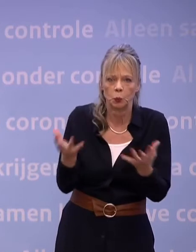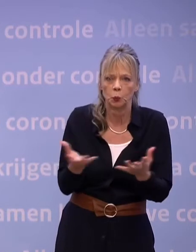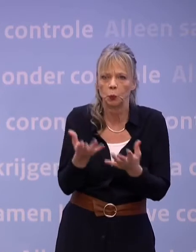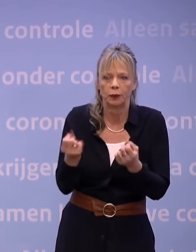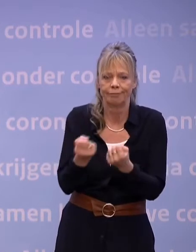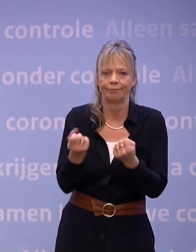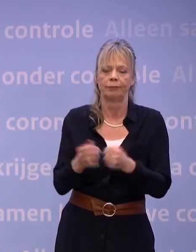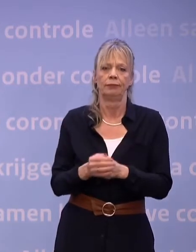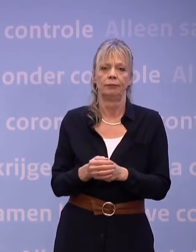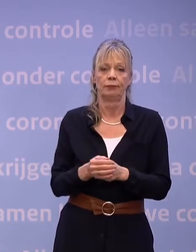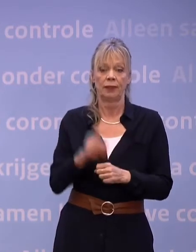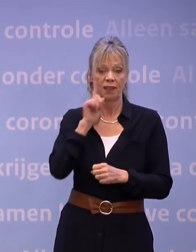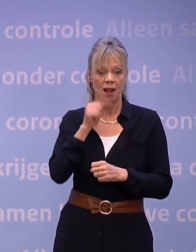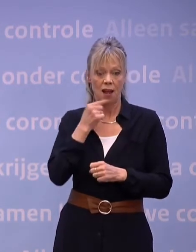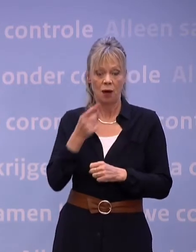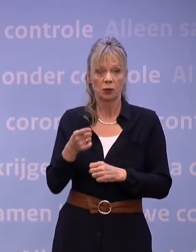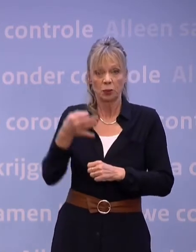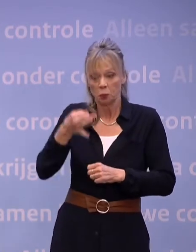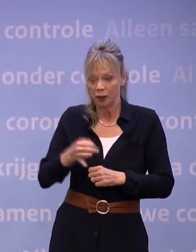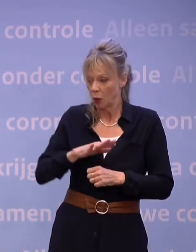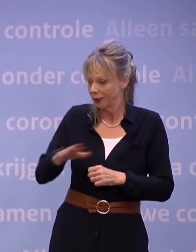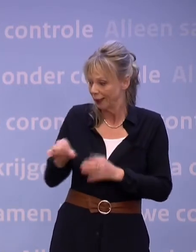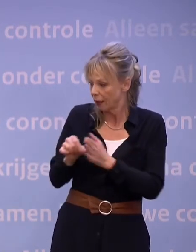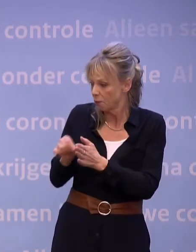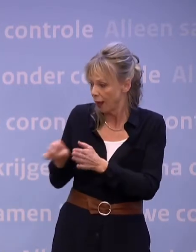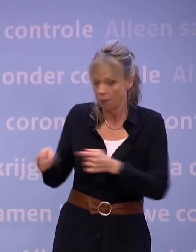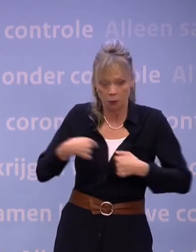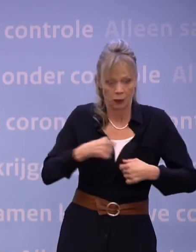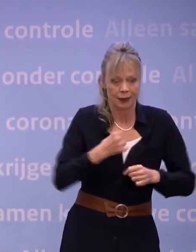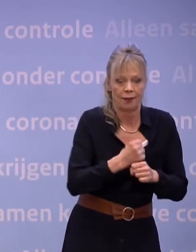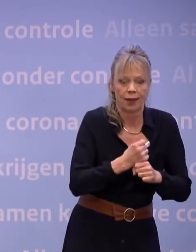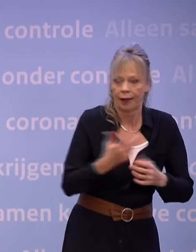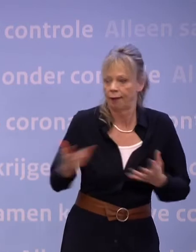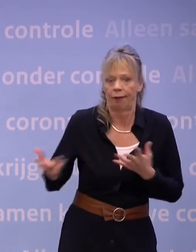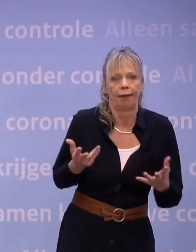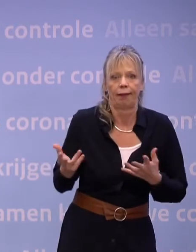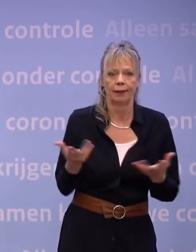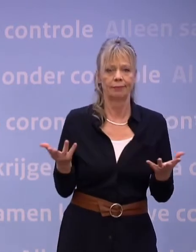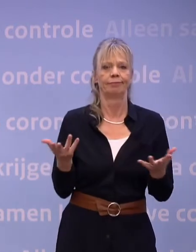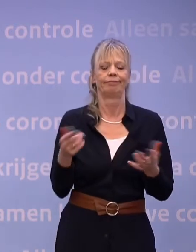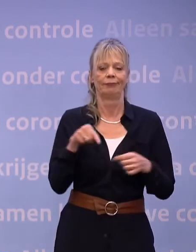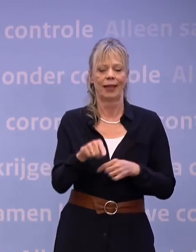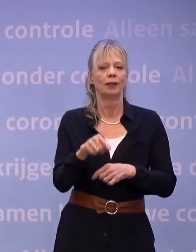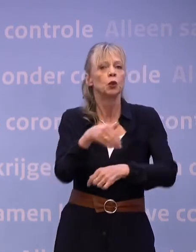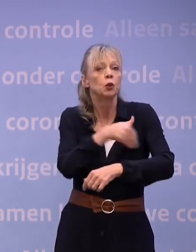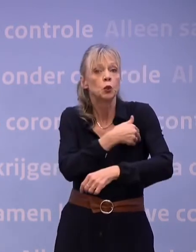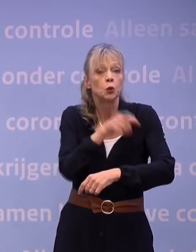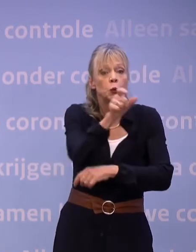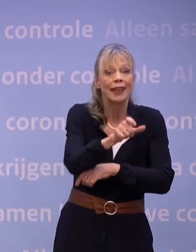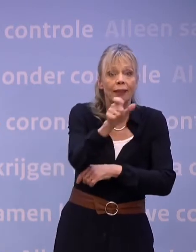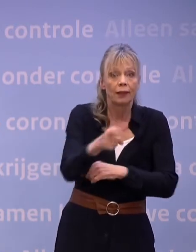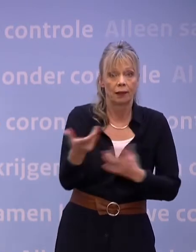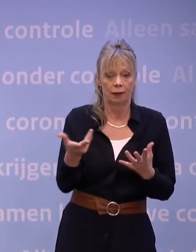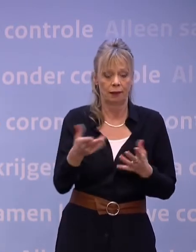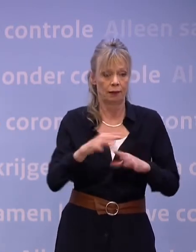kinderen thuis moeten begeleiden terwijl het werk gewoon doorgaat. En voor studenten die alles van achter